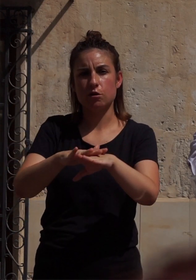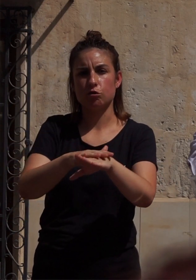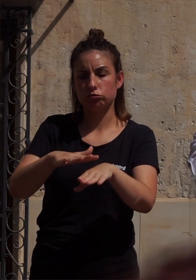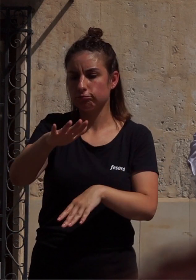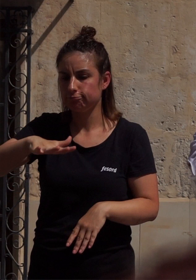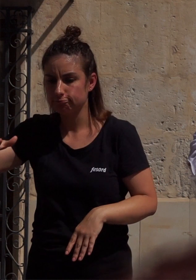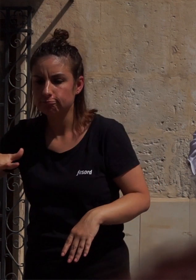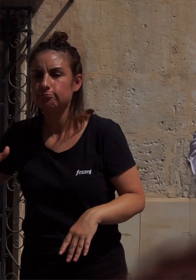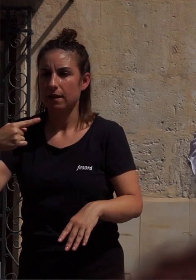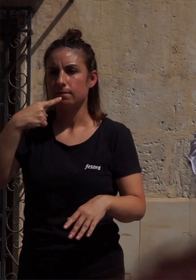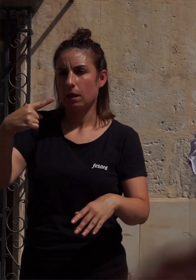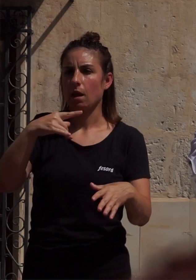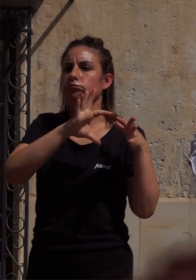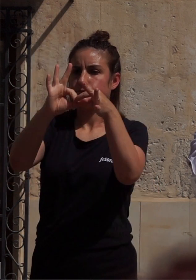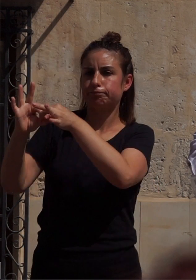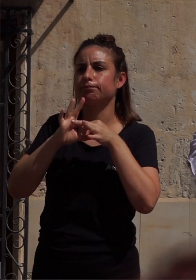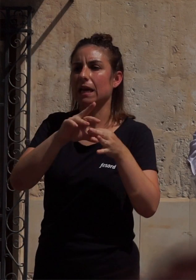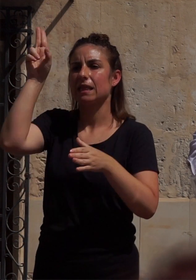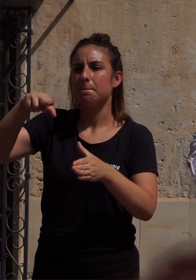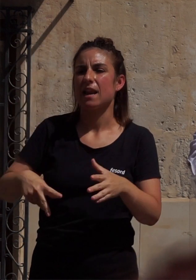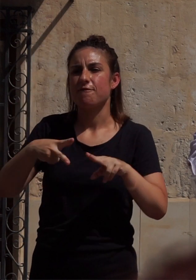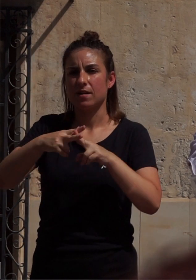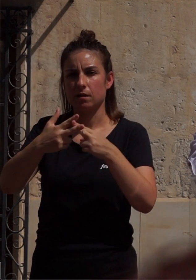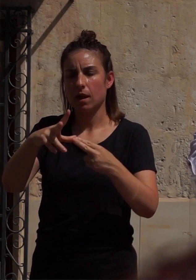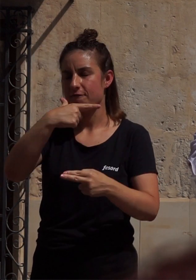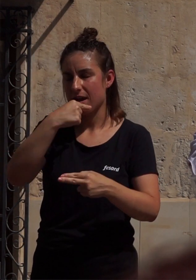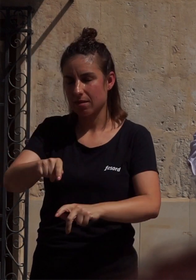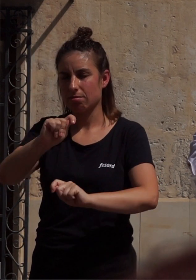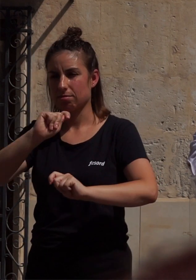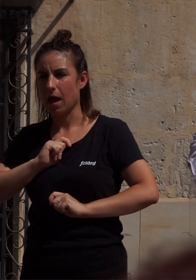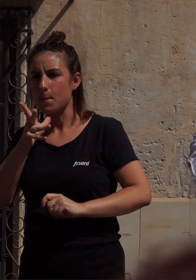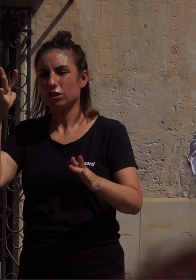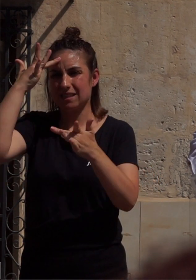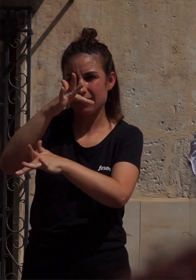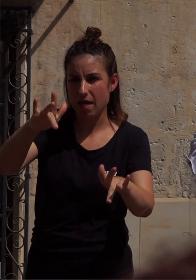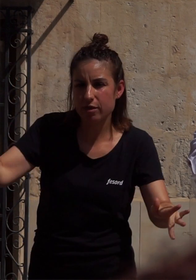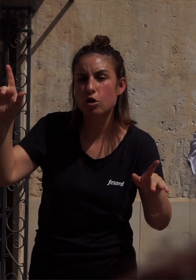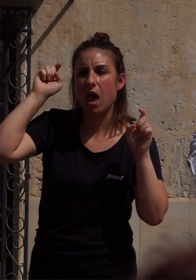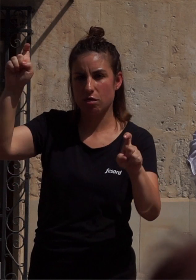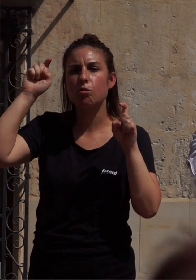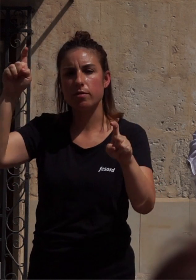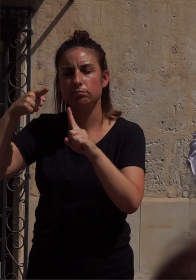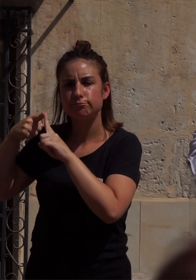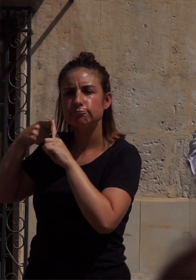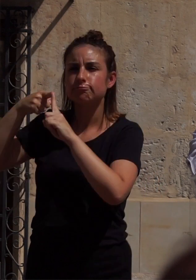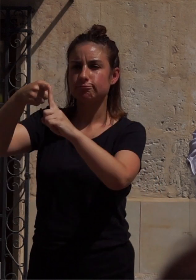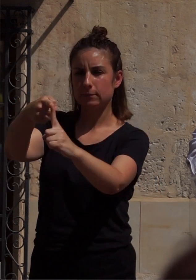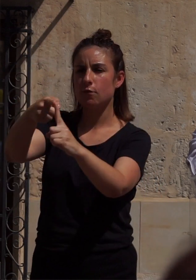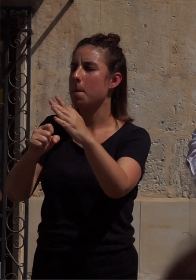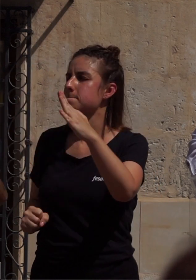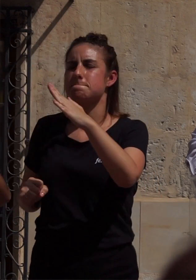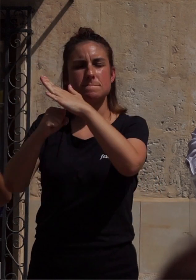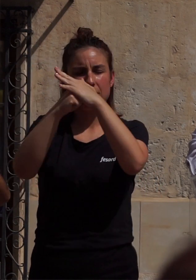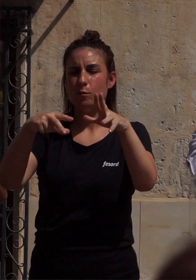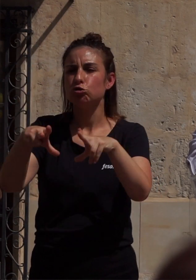mano a la ciudadanía y facilitan herramientas de sensibilización y educación con el fin de erradicar de nuestra